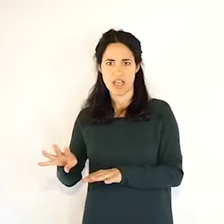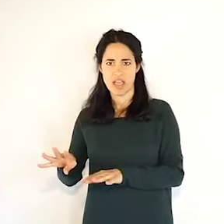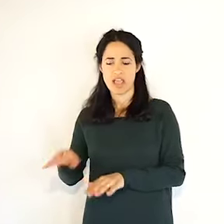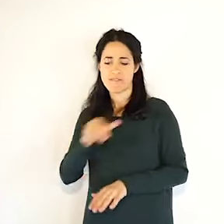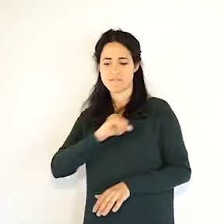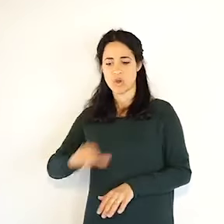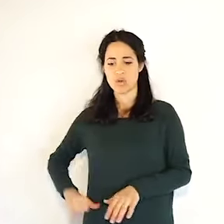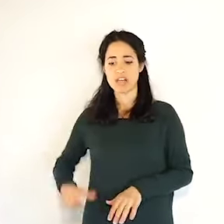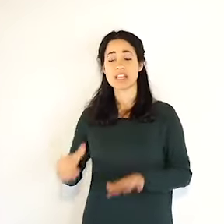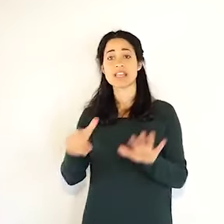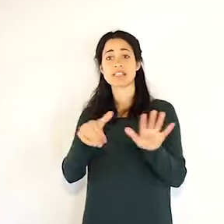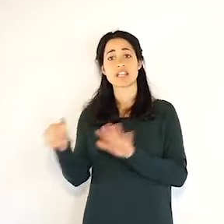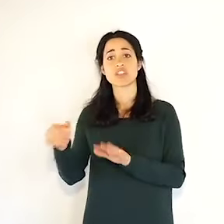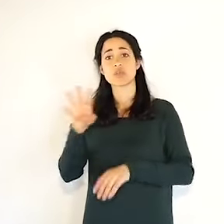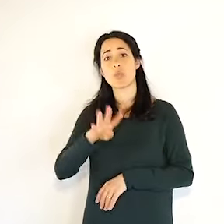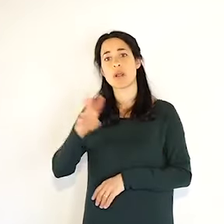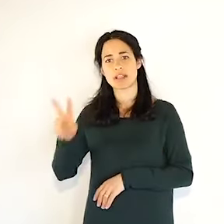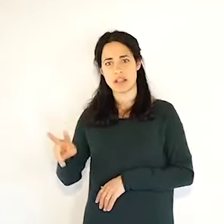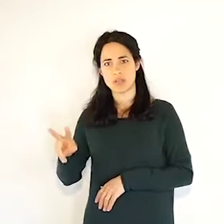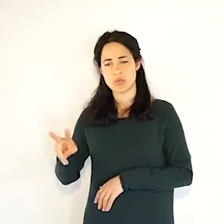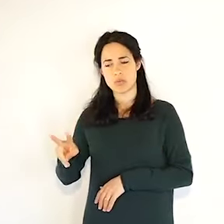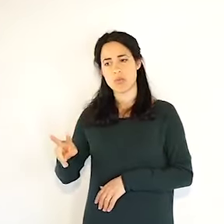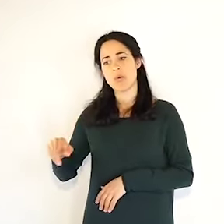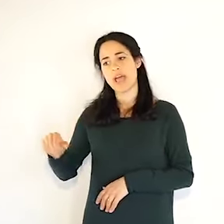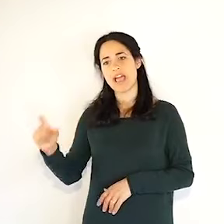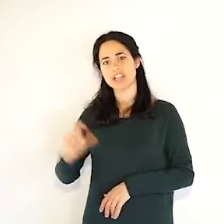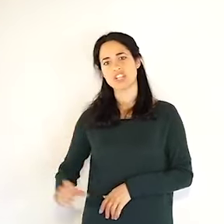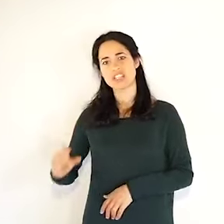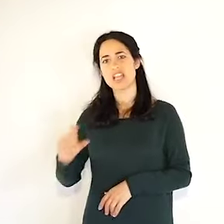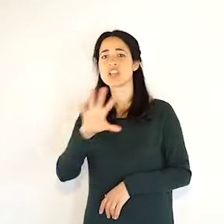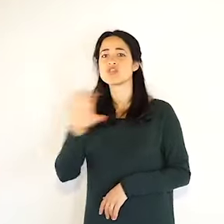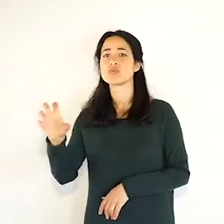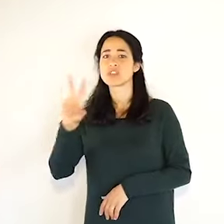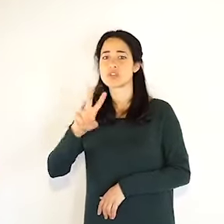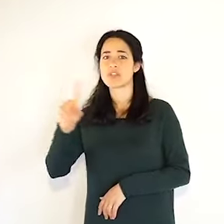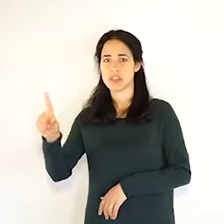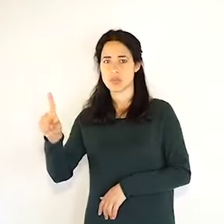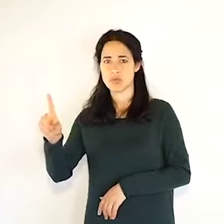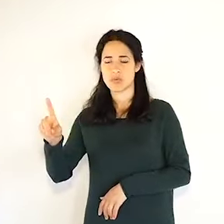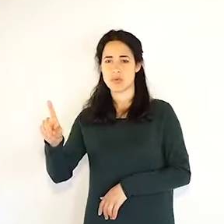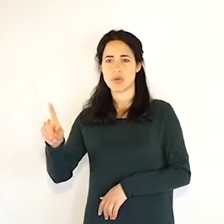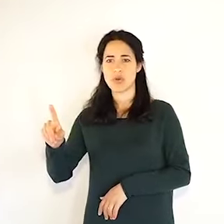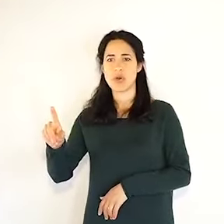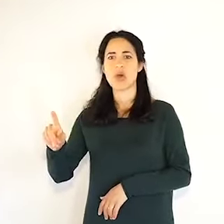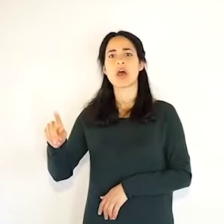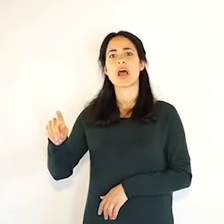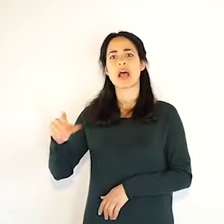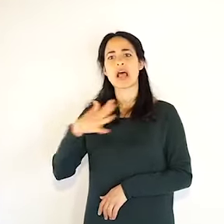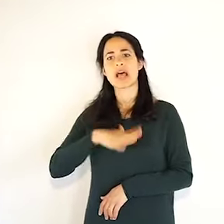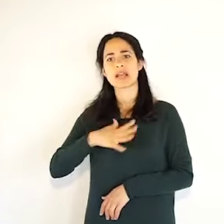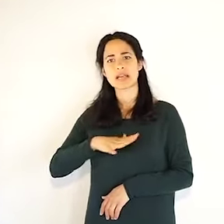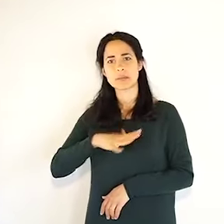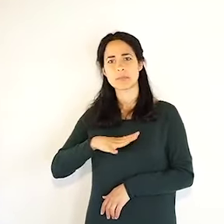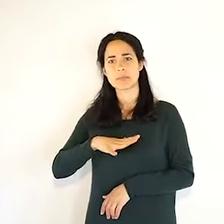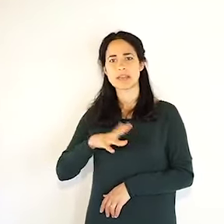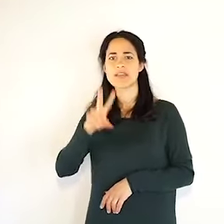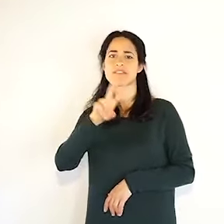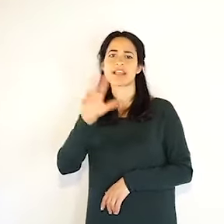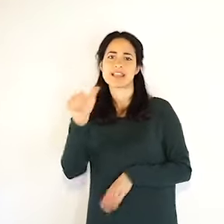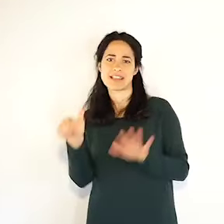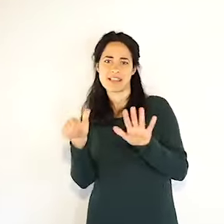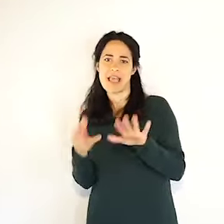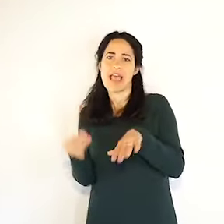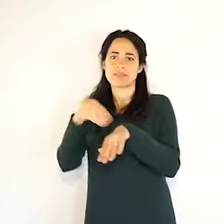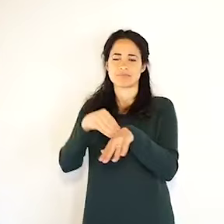Delle reti ospedaliere non vi parlo, se non però per raccontare che, come sapete,